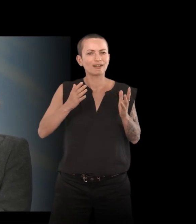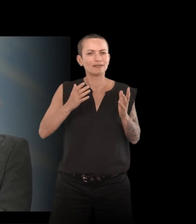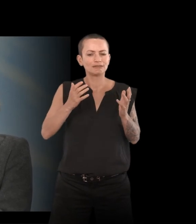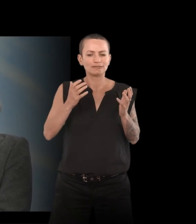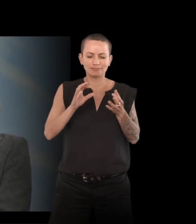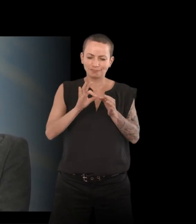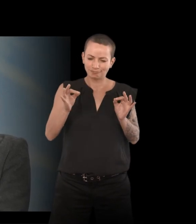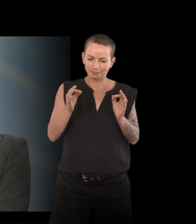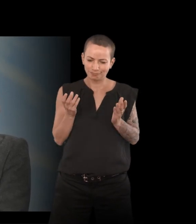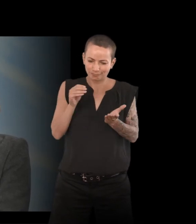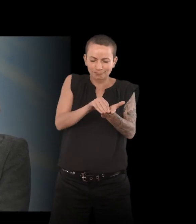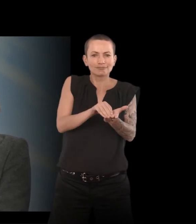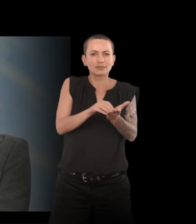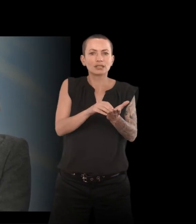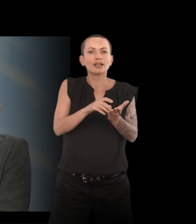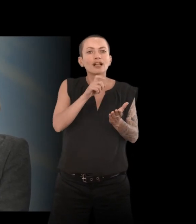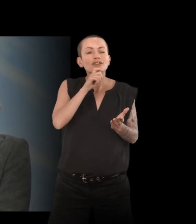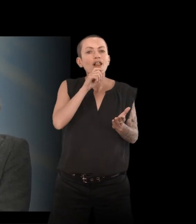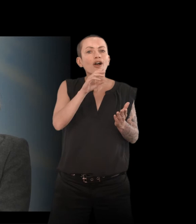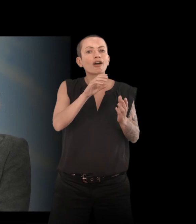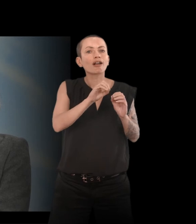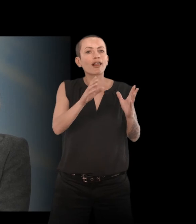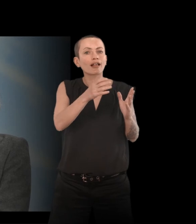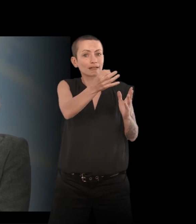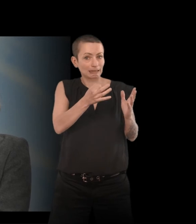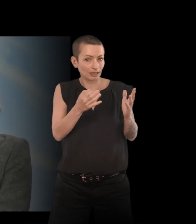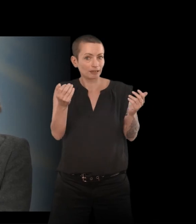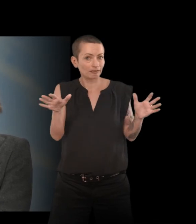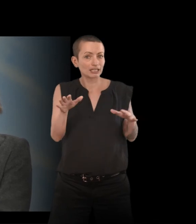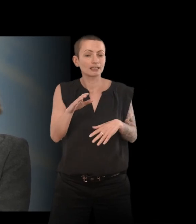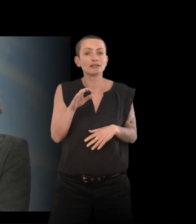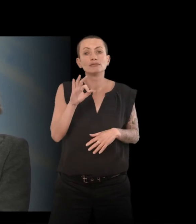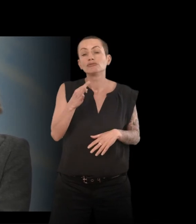en faire. Et par rapport à ce que vous disiez, Claire, effectivement, on fait des choix